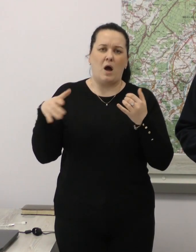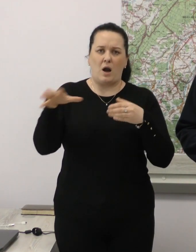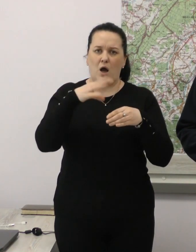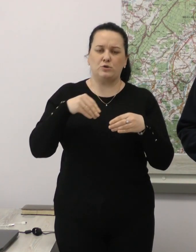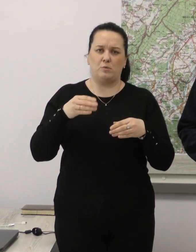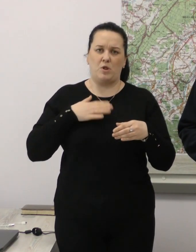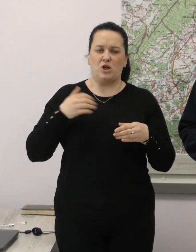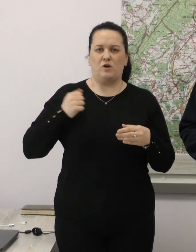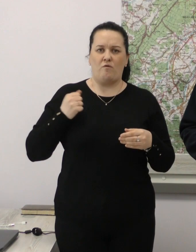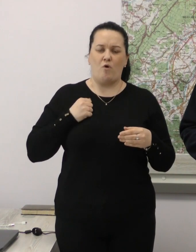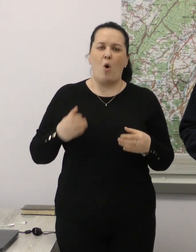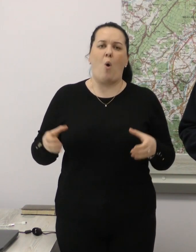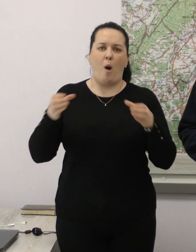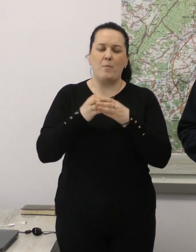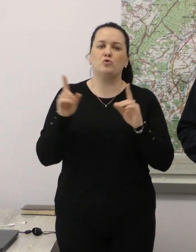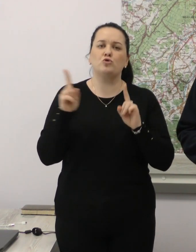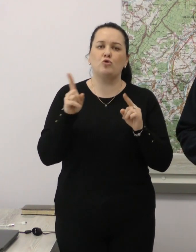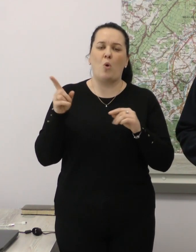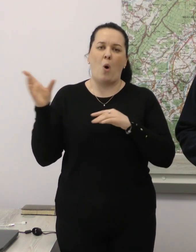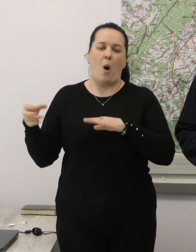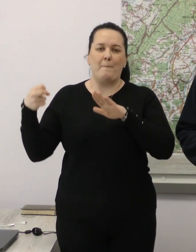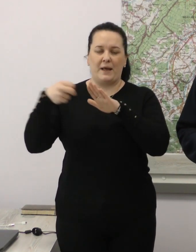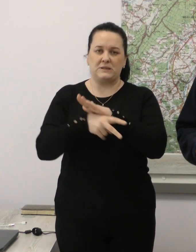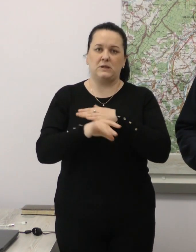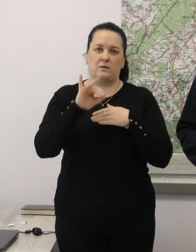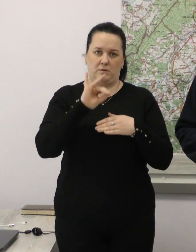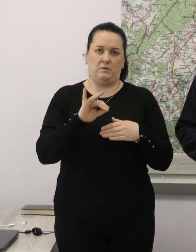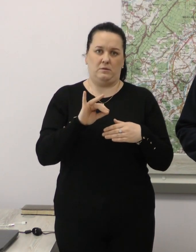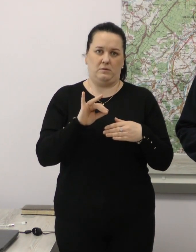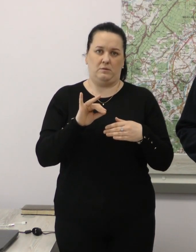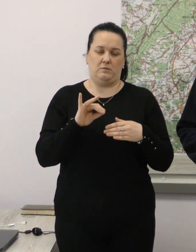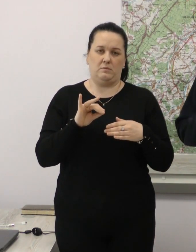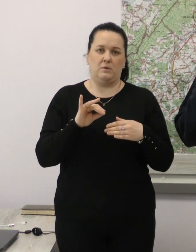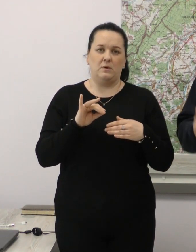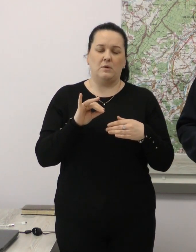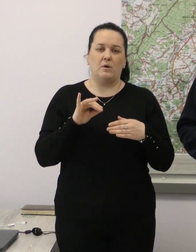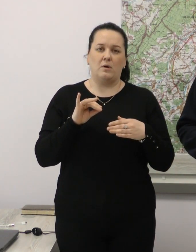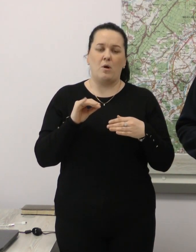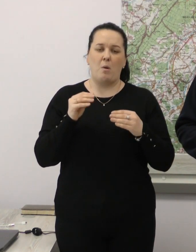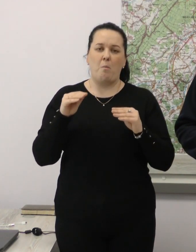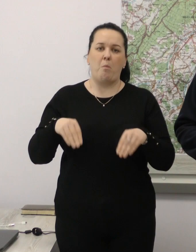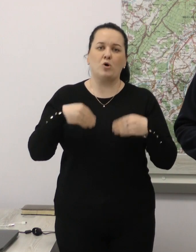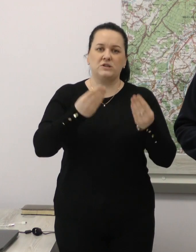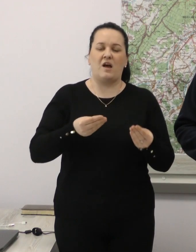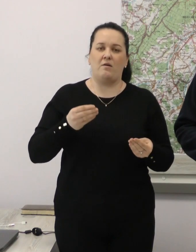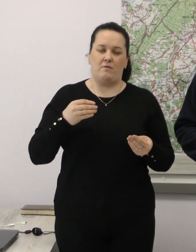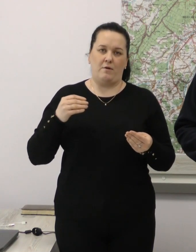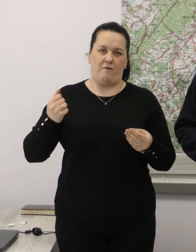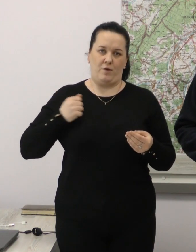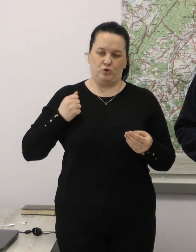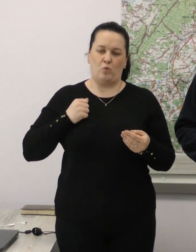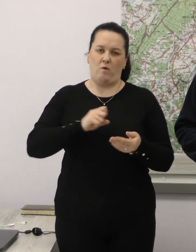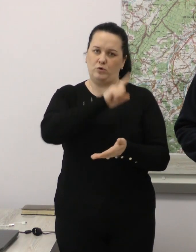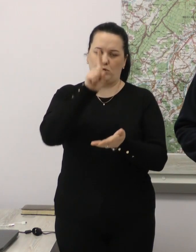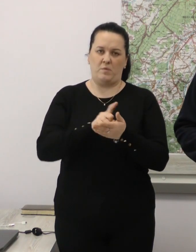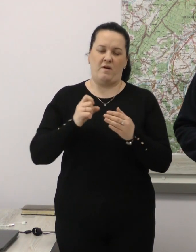нашої воєнної комедатури щодо переселенців і поставки військовозобов'язаних до